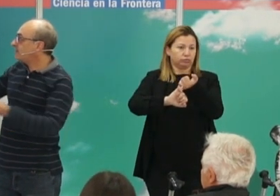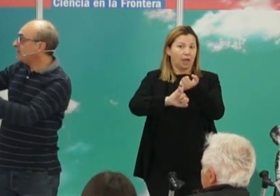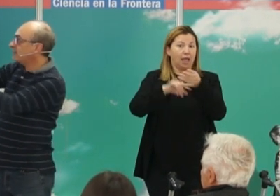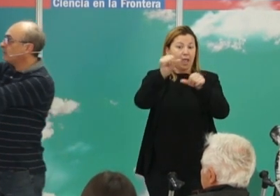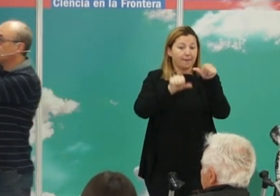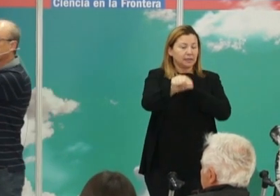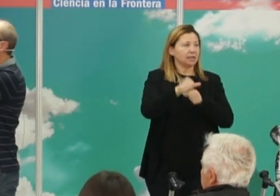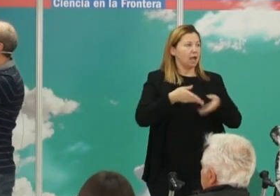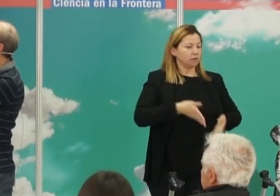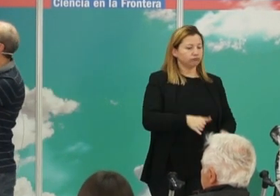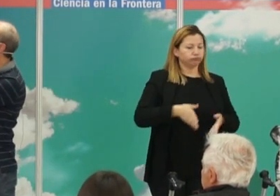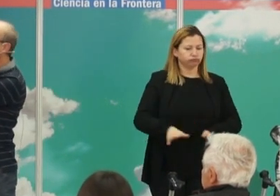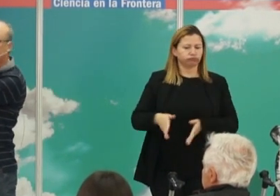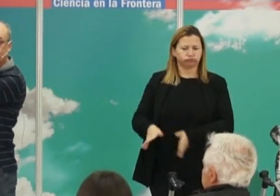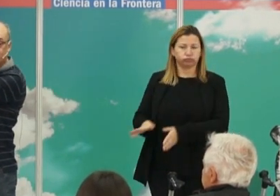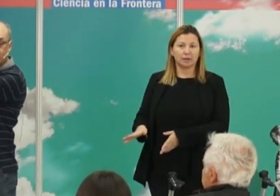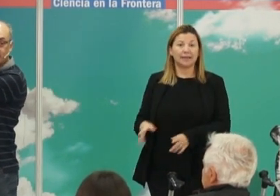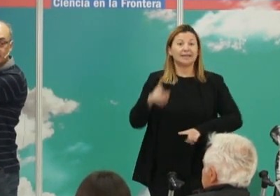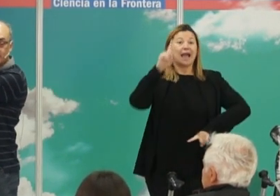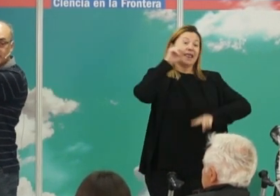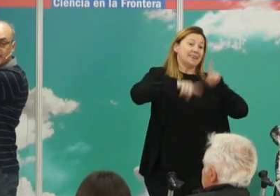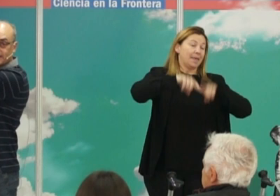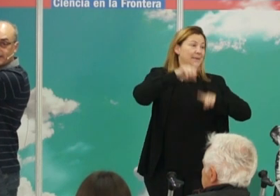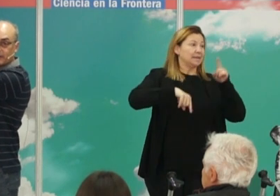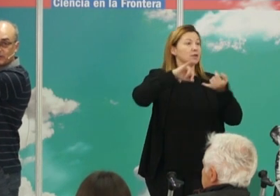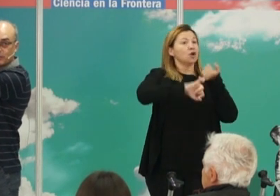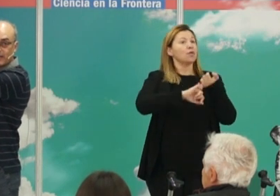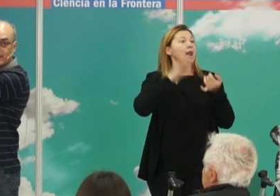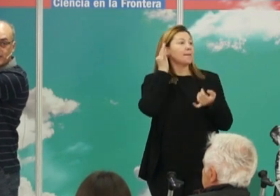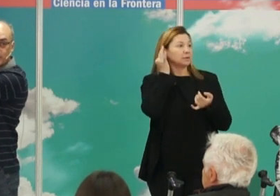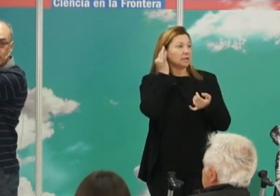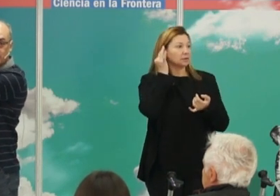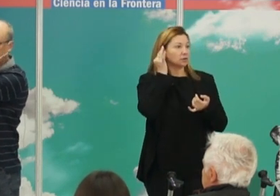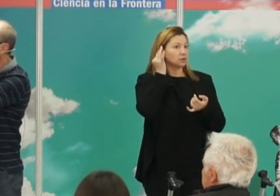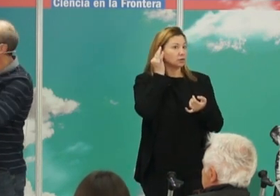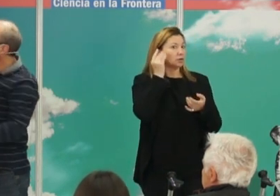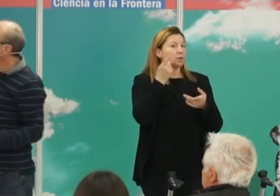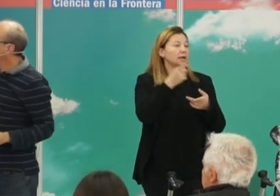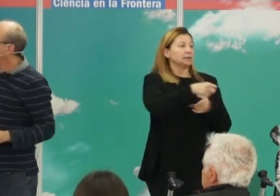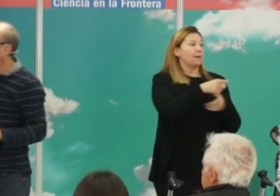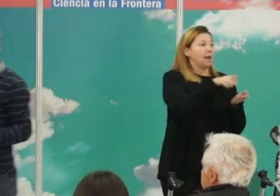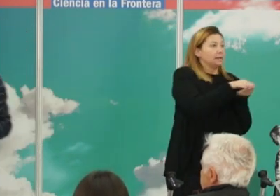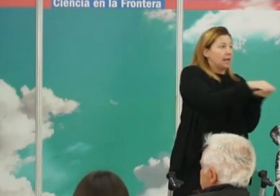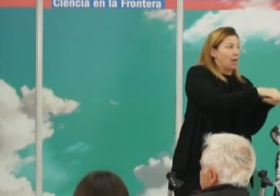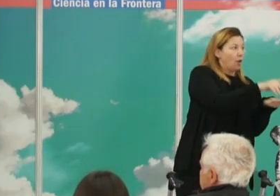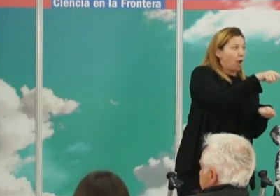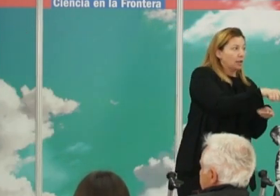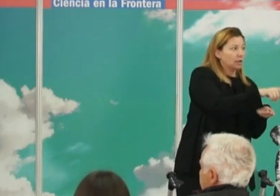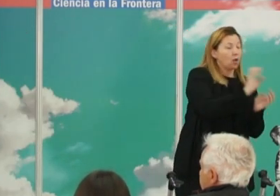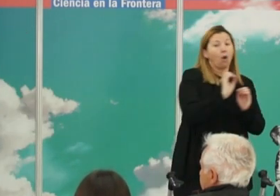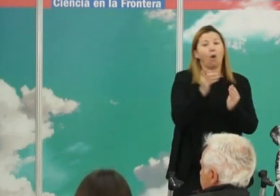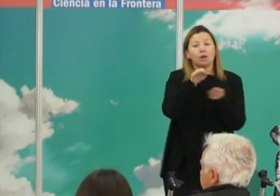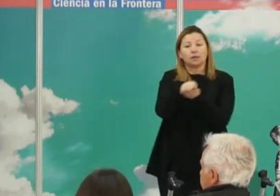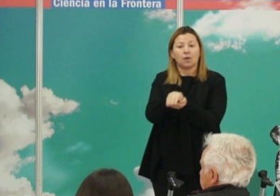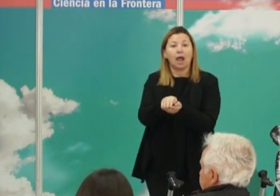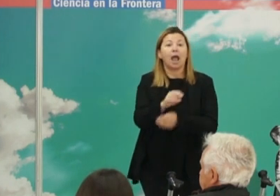Y después, según de qué mujer descendían, estaban enterrados en una cámara o en otra. Cosa curiosa, hay dos de las